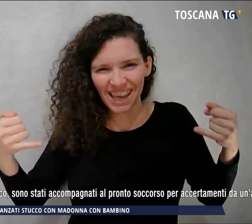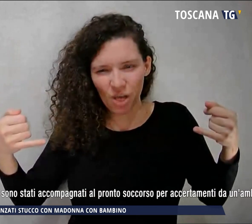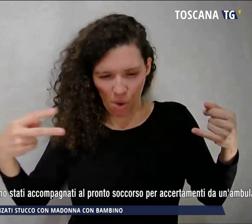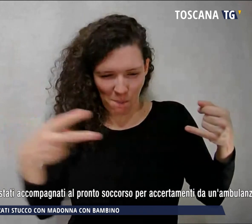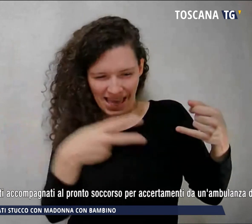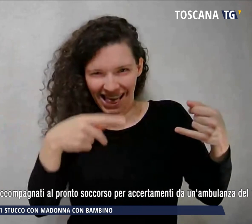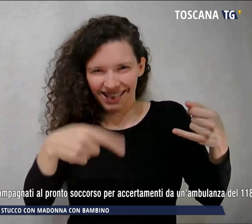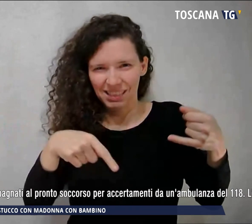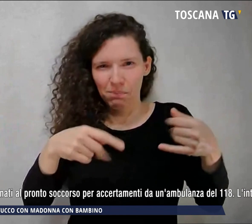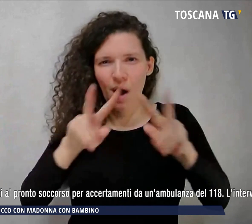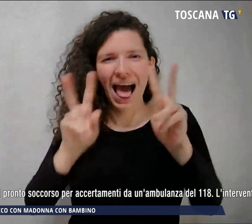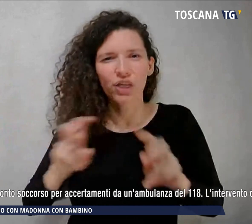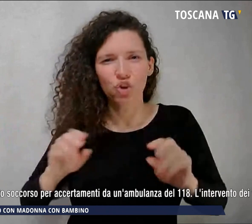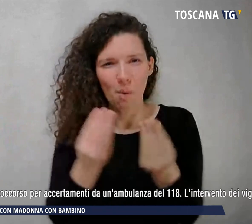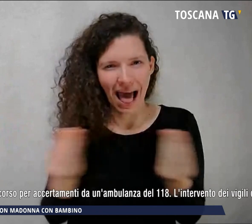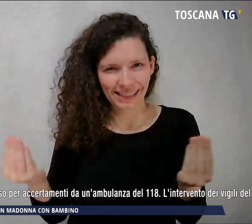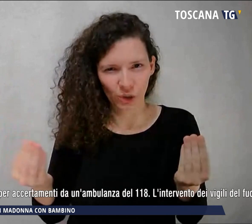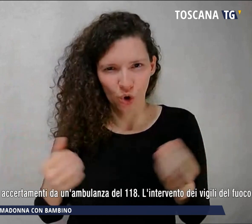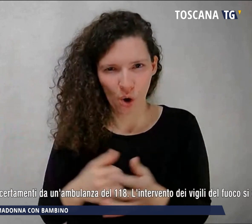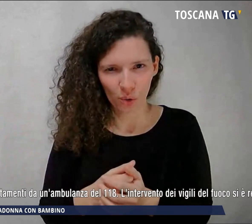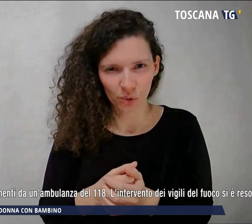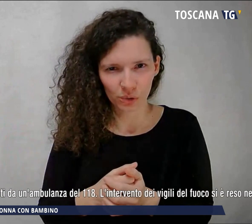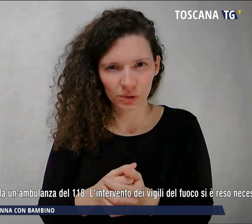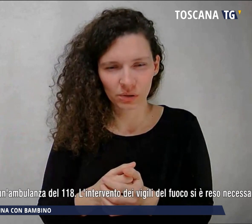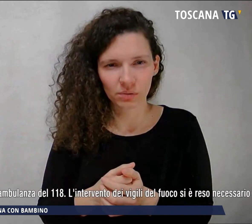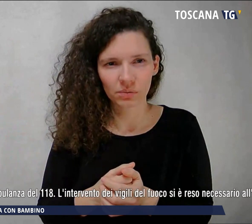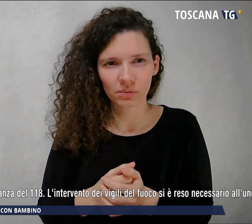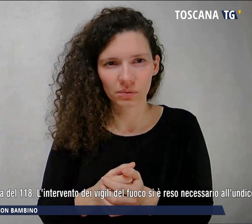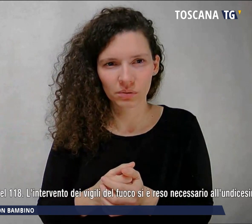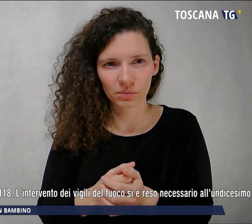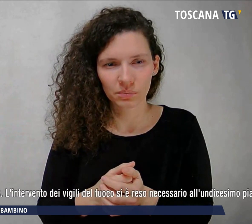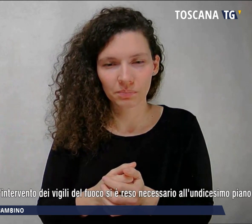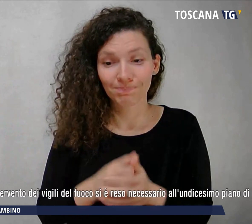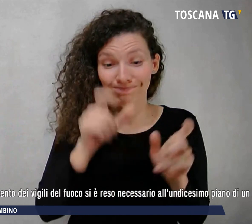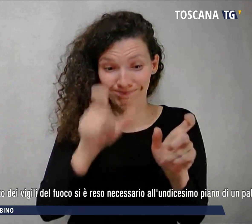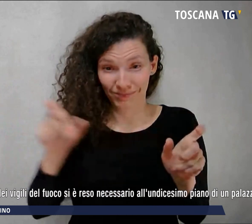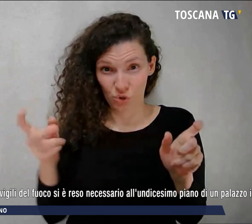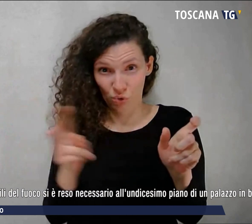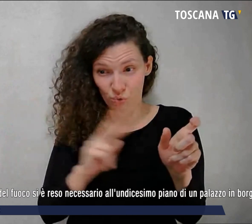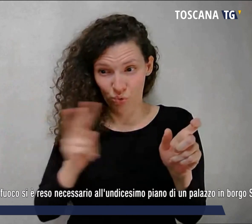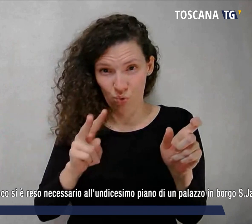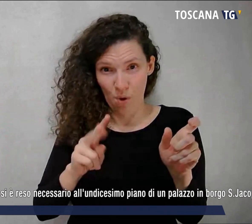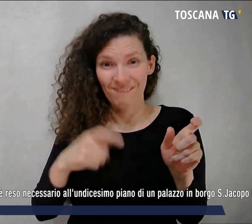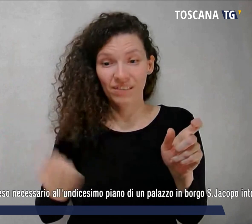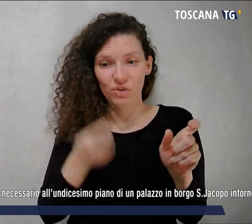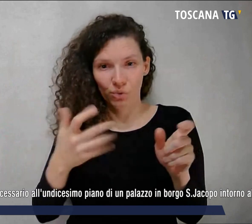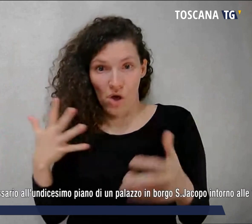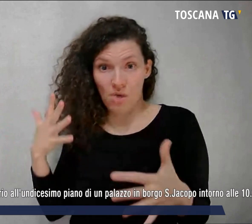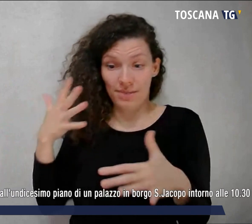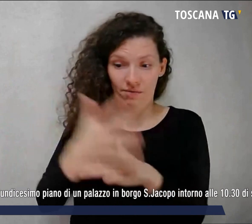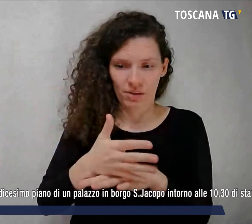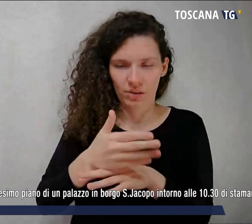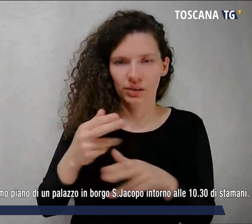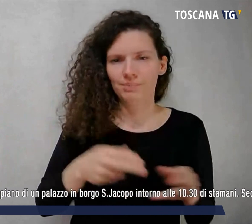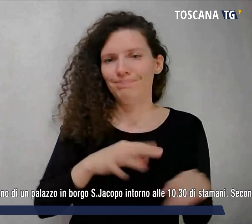I due soccorsi dai vigi del fuoco sono stati accompagnati al pronto soccorso per gli accertamenti